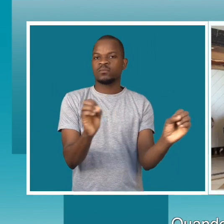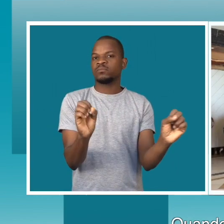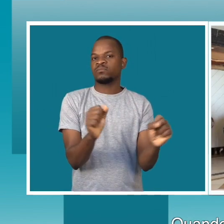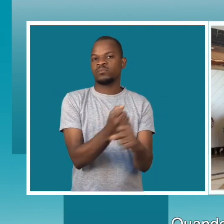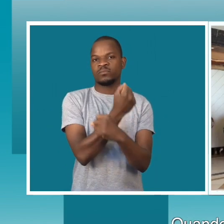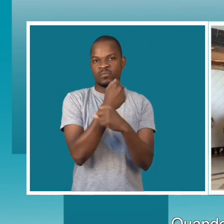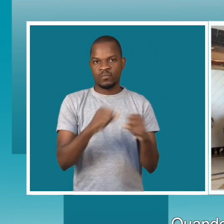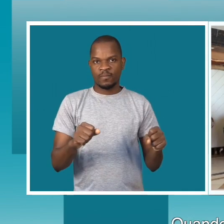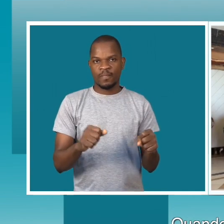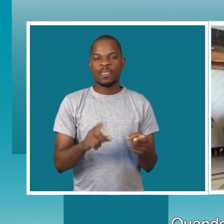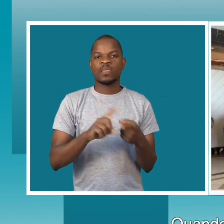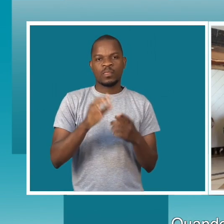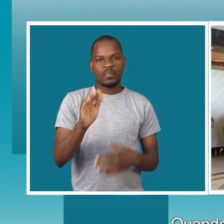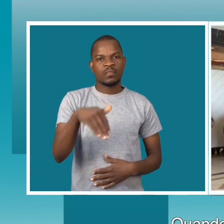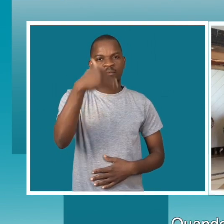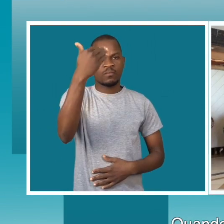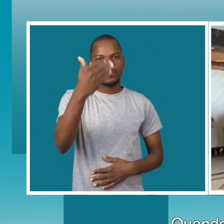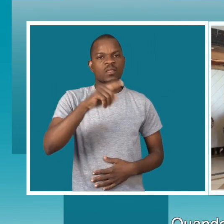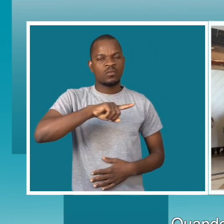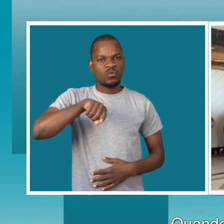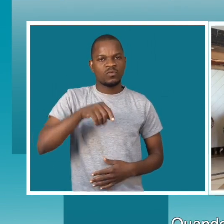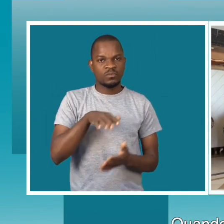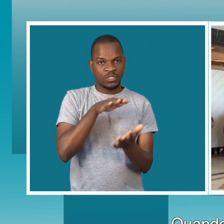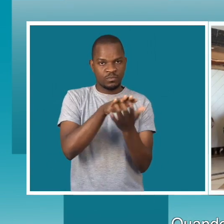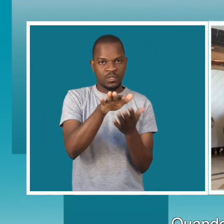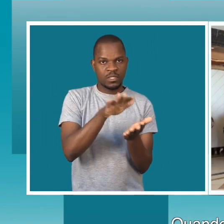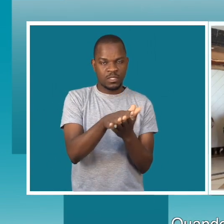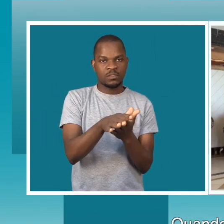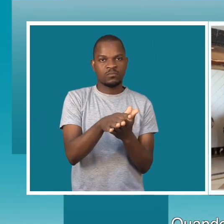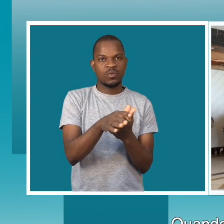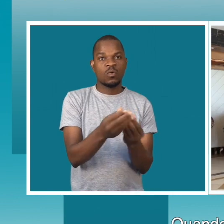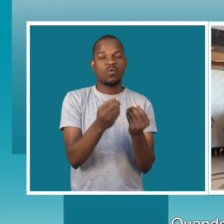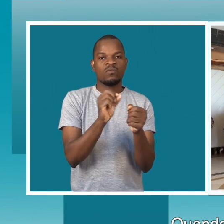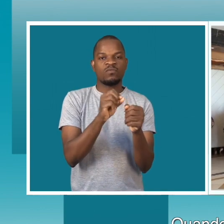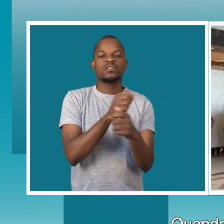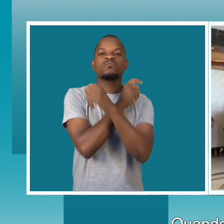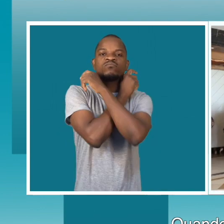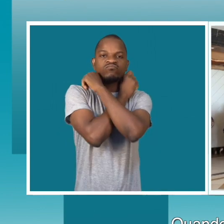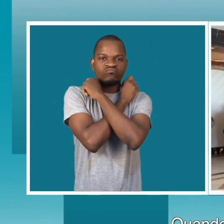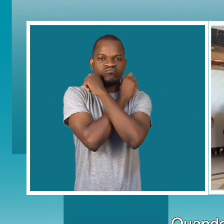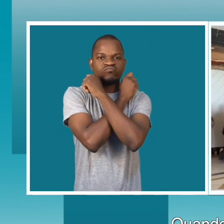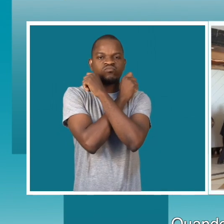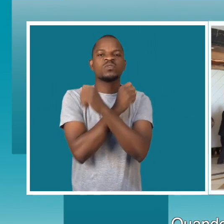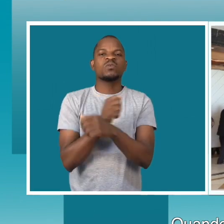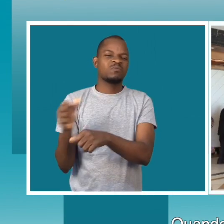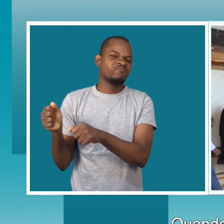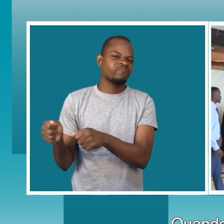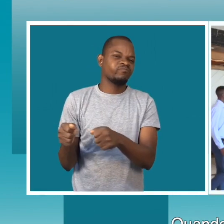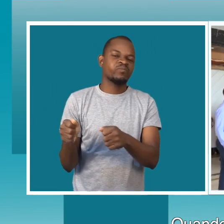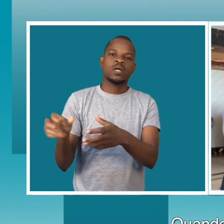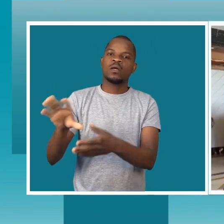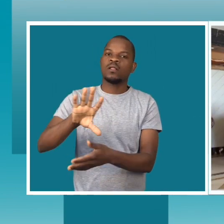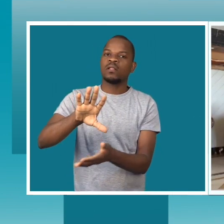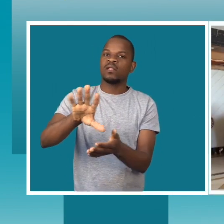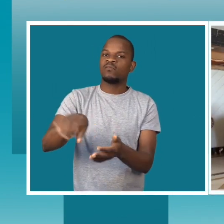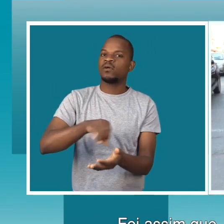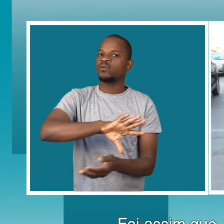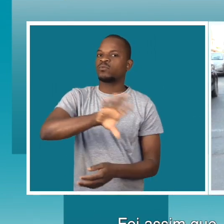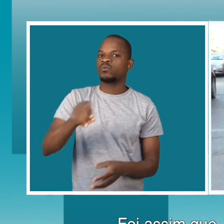momento, sim, e vamos anunciar quando chegar a altura destas medidas coercivas. Vamos, vamos, vamos. Foi